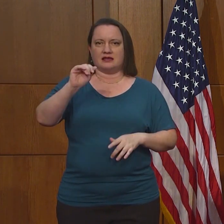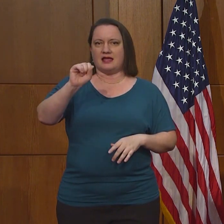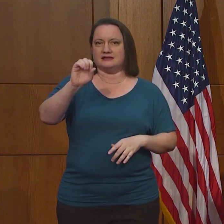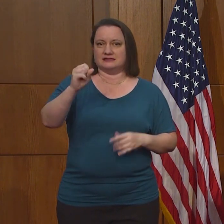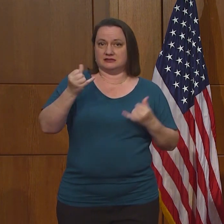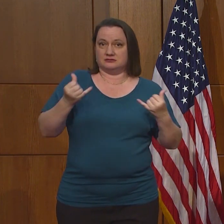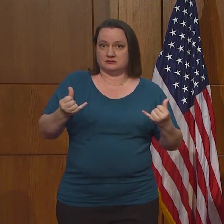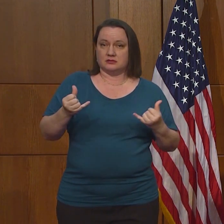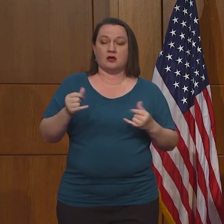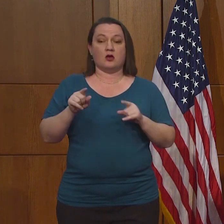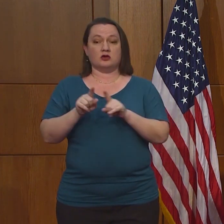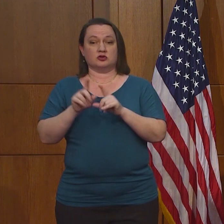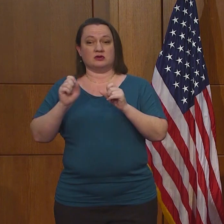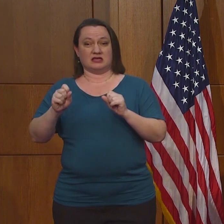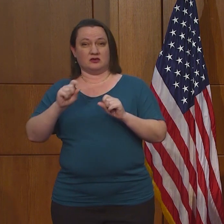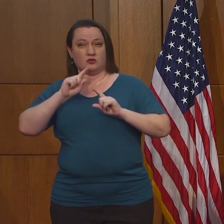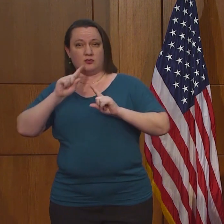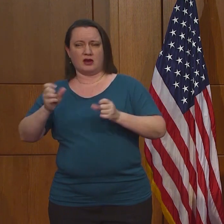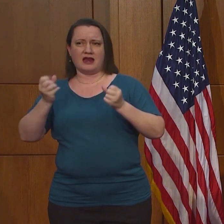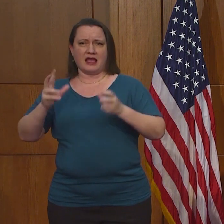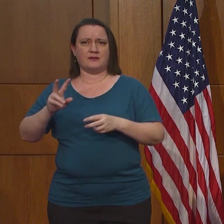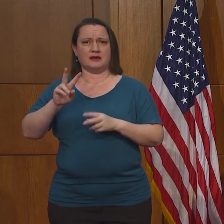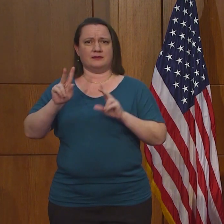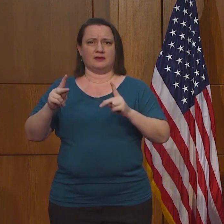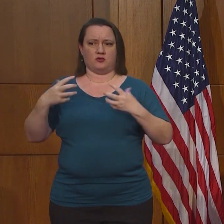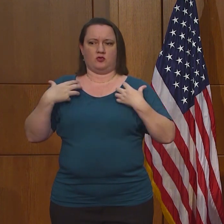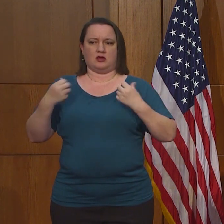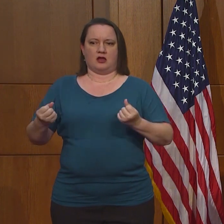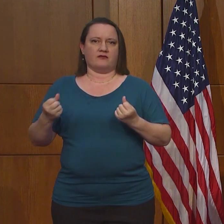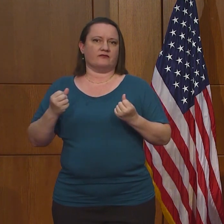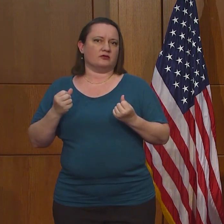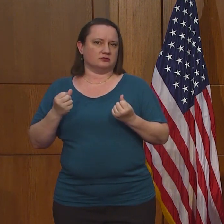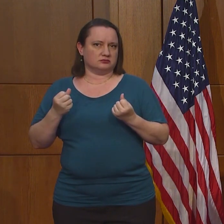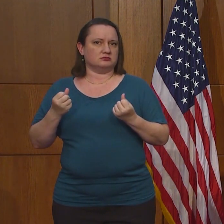Una nueva pregunta está siendo formulada al gobernador.